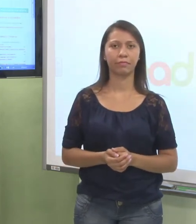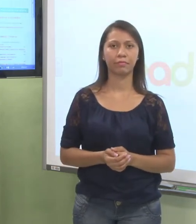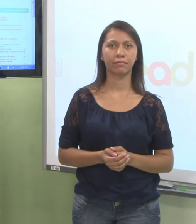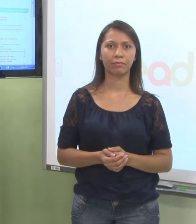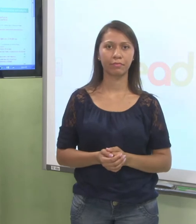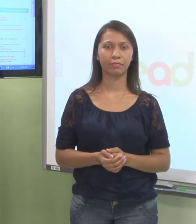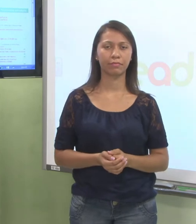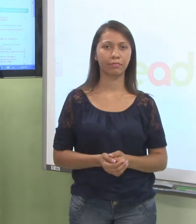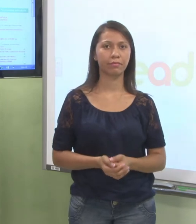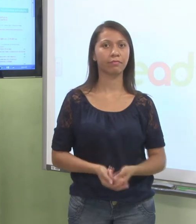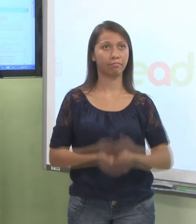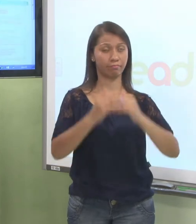Beleza.